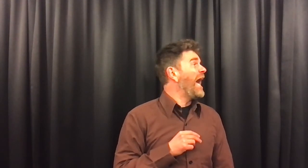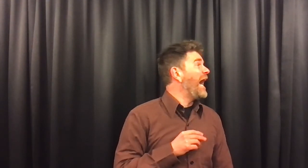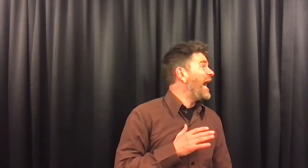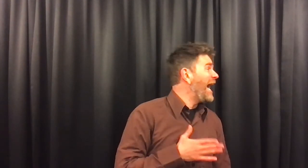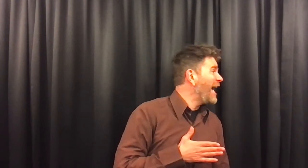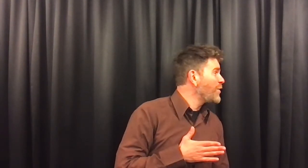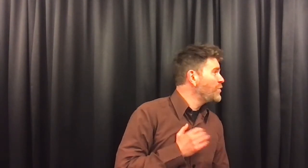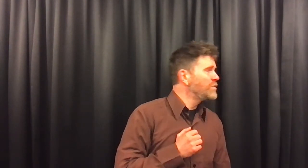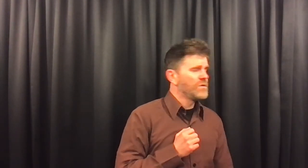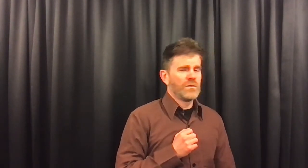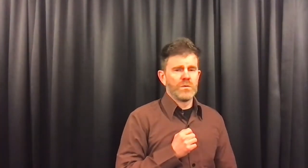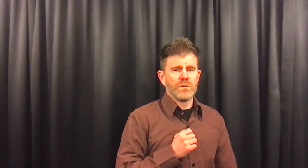Arend?